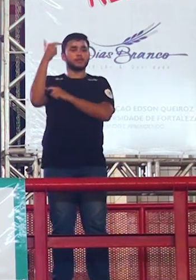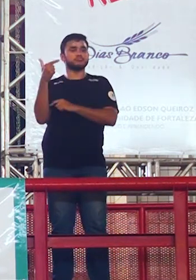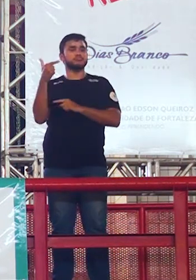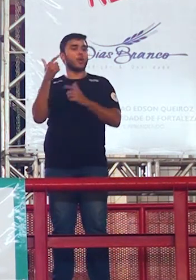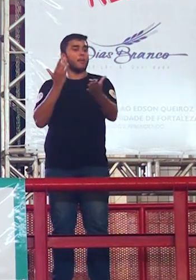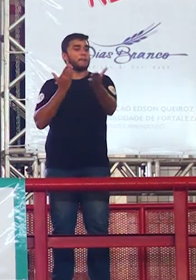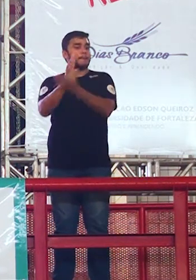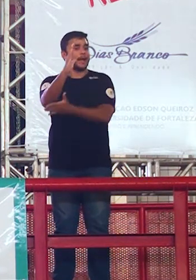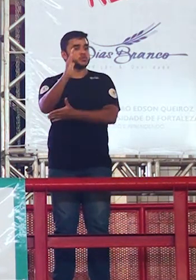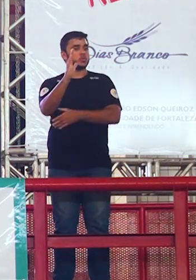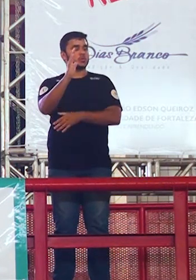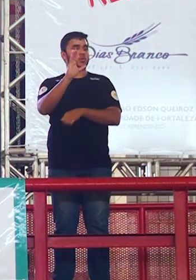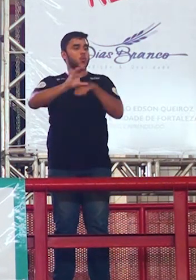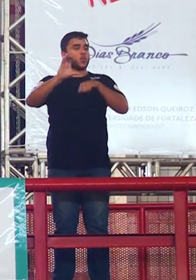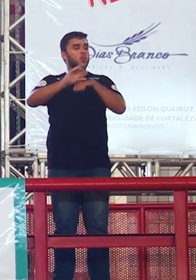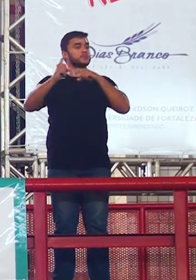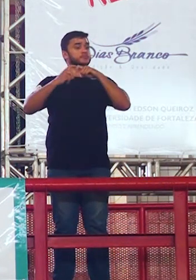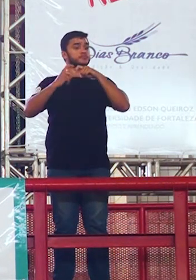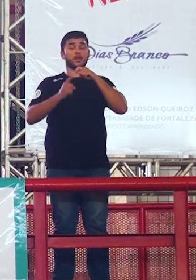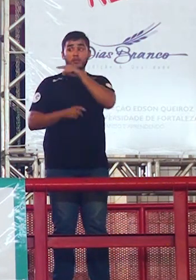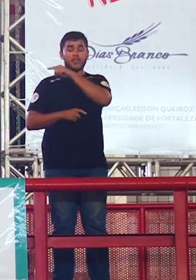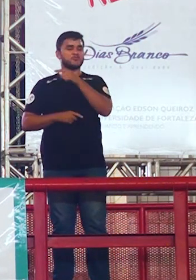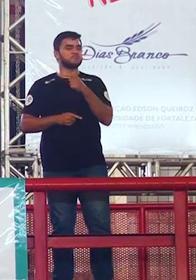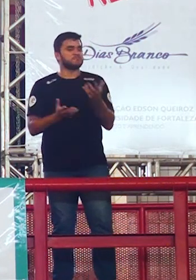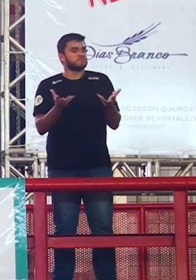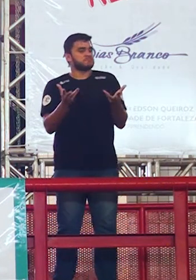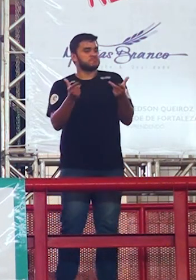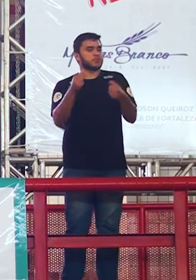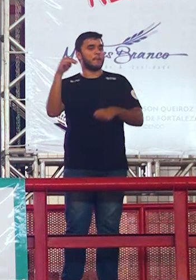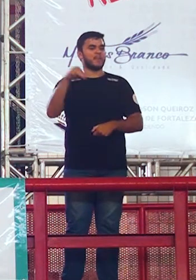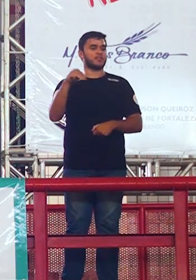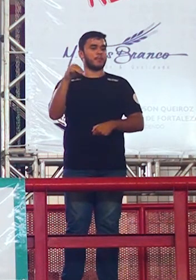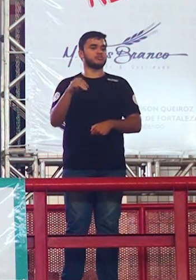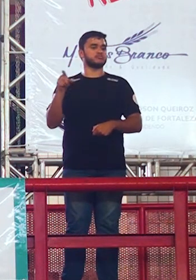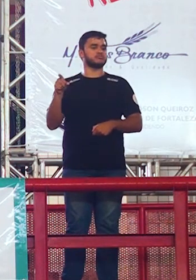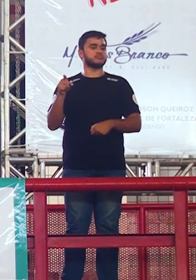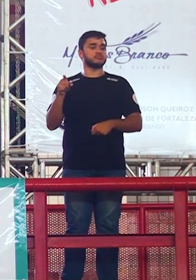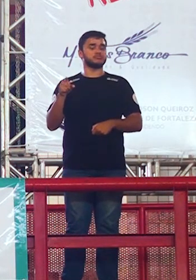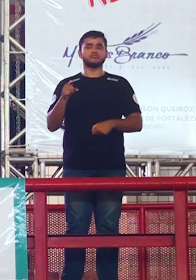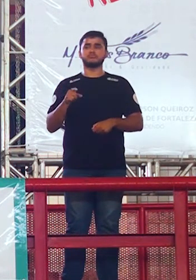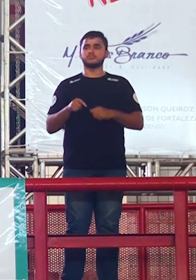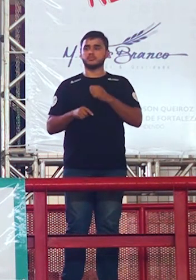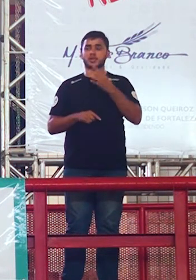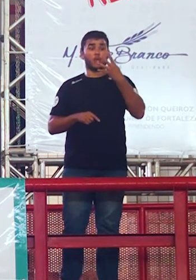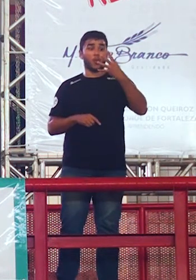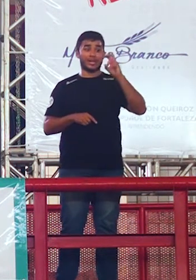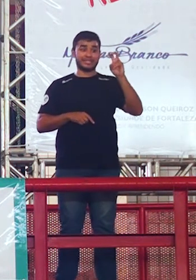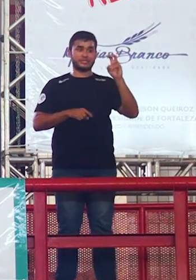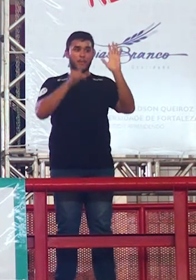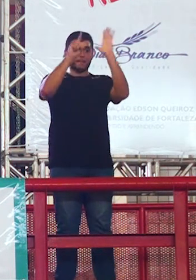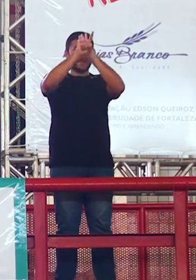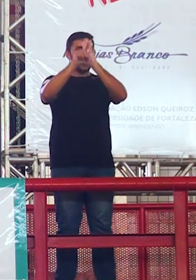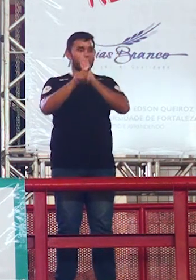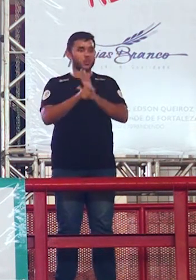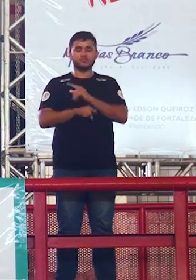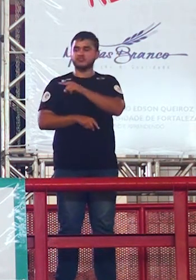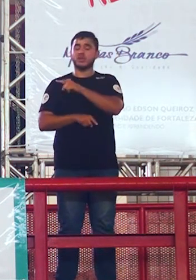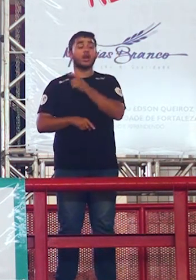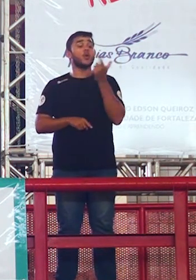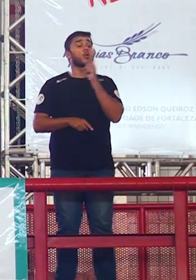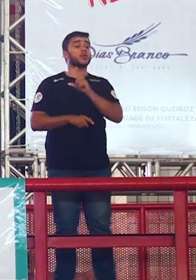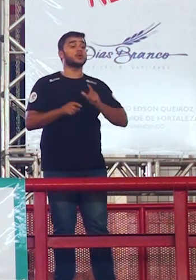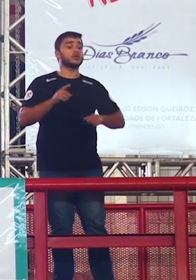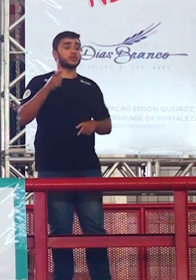vai ver a matemática dele quantas questões tem matemática 45 de 45